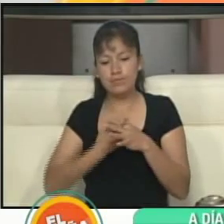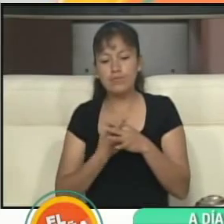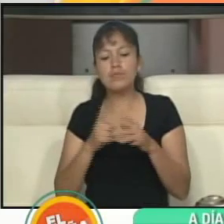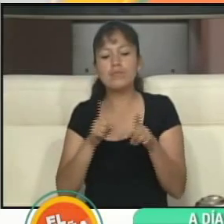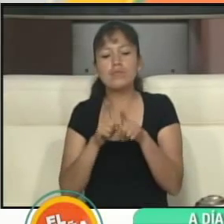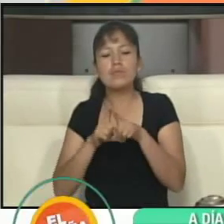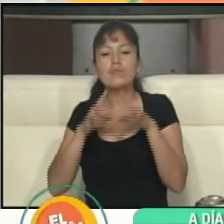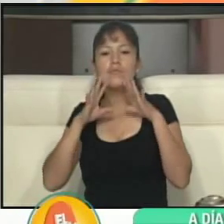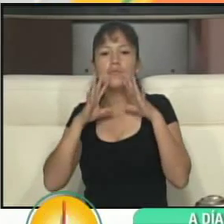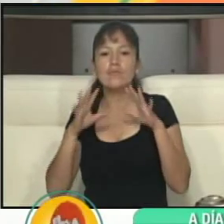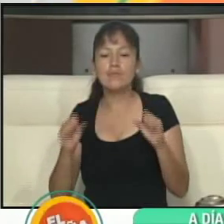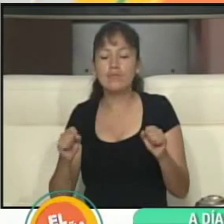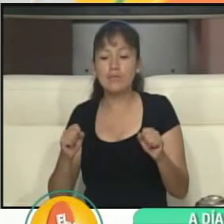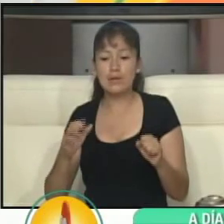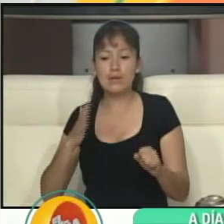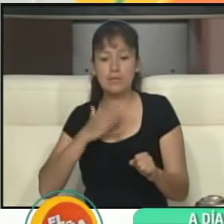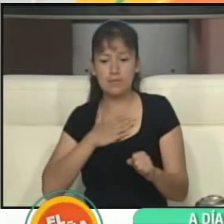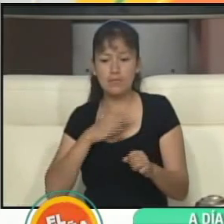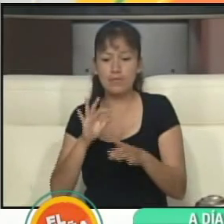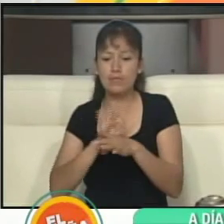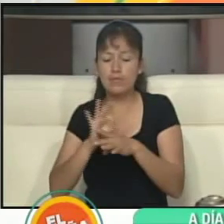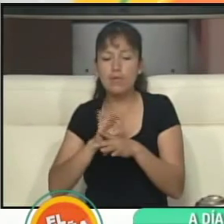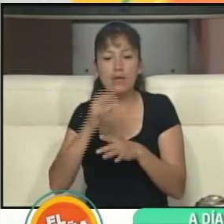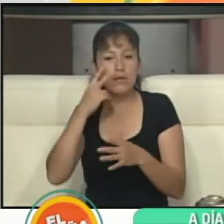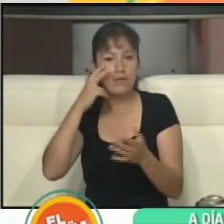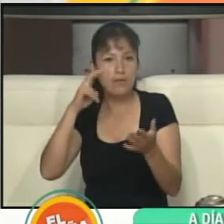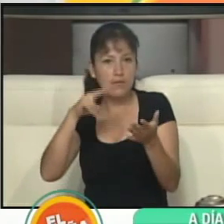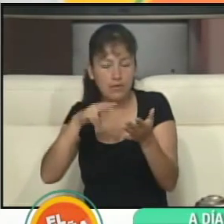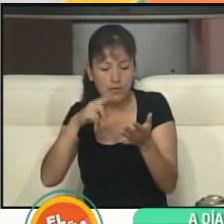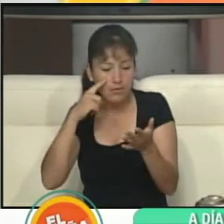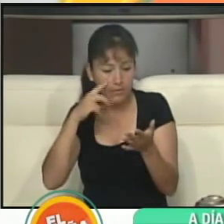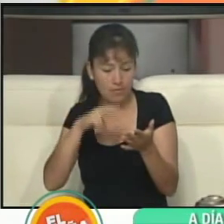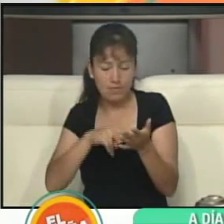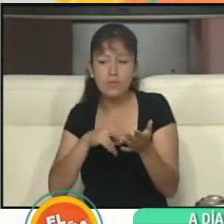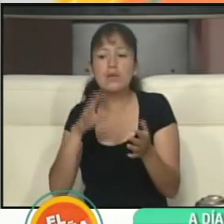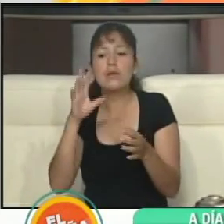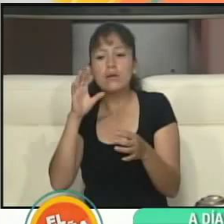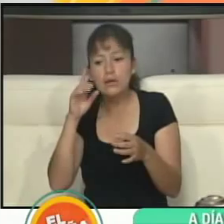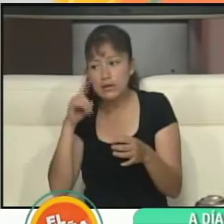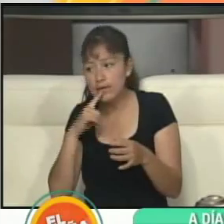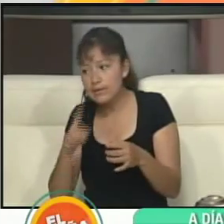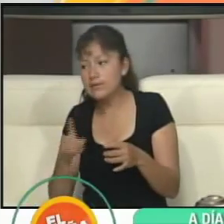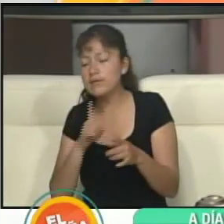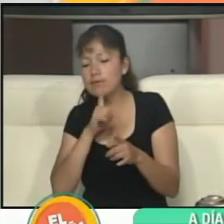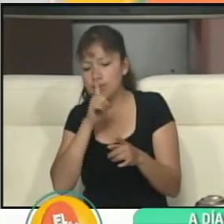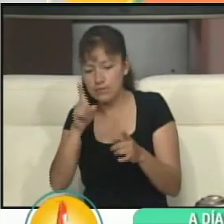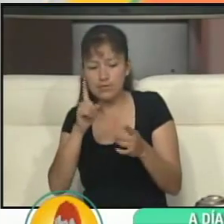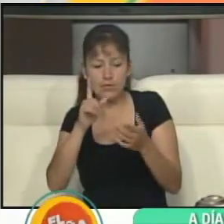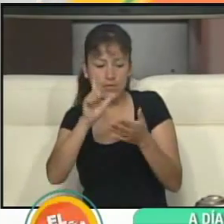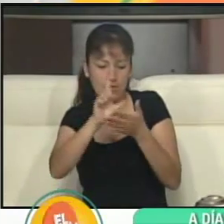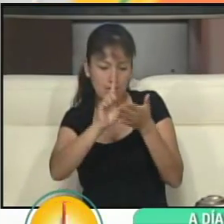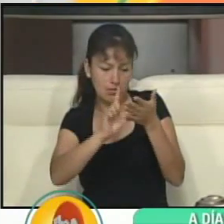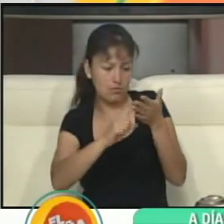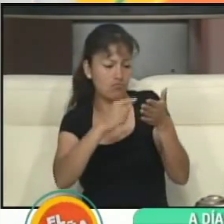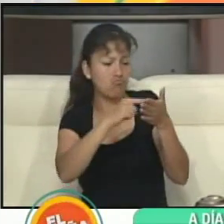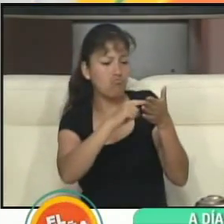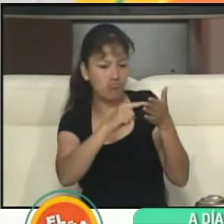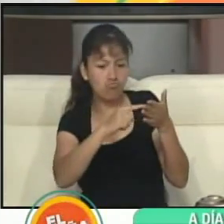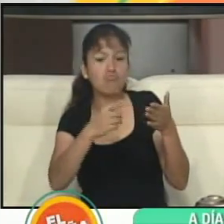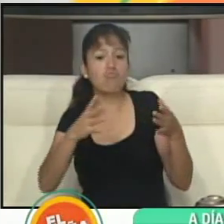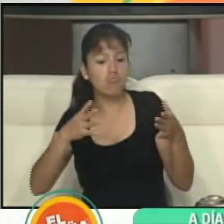secretaria y mi función es verificar de que la persona esté en las listas de habilitada o inhabilitada